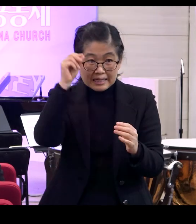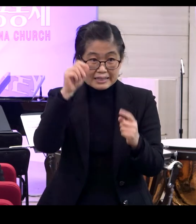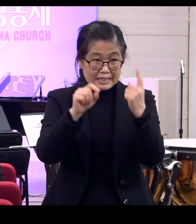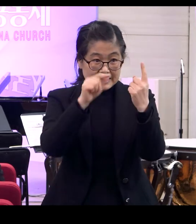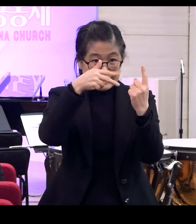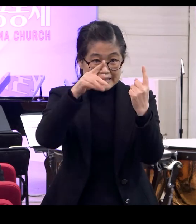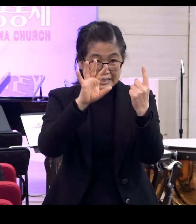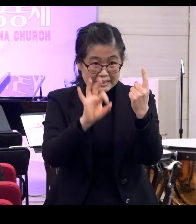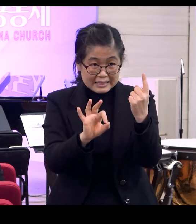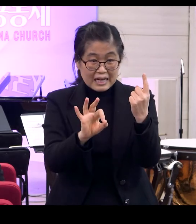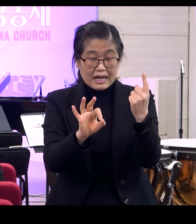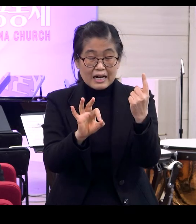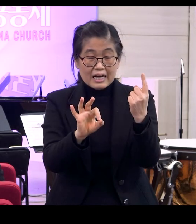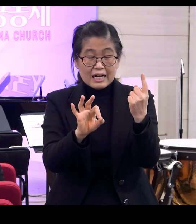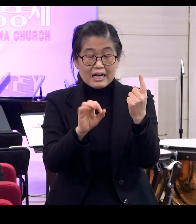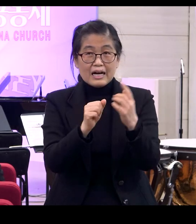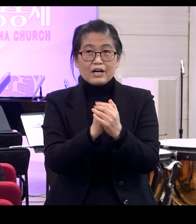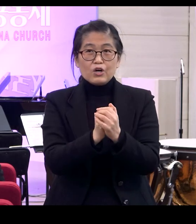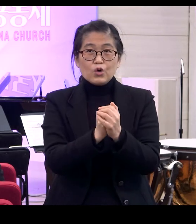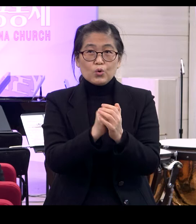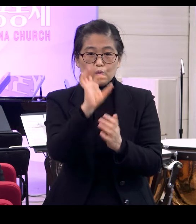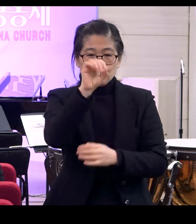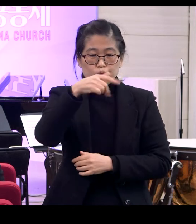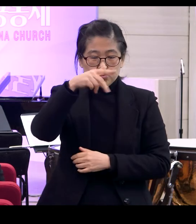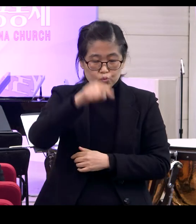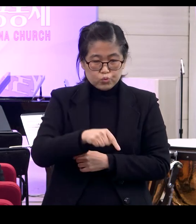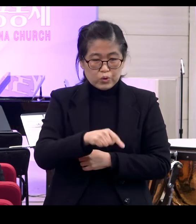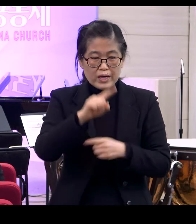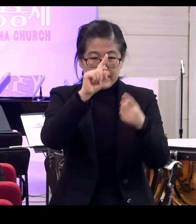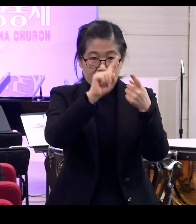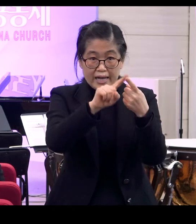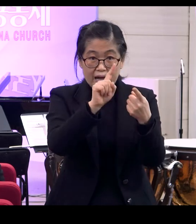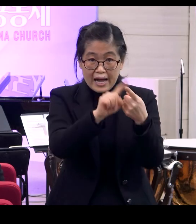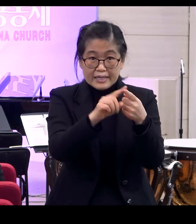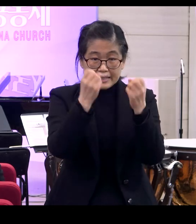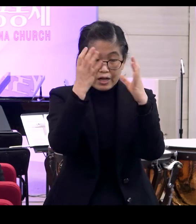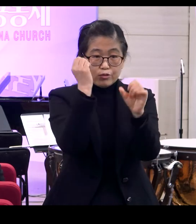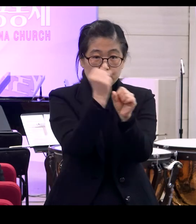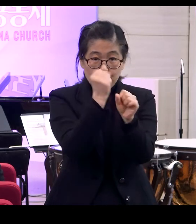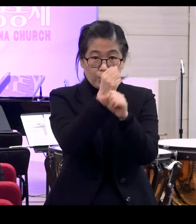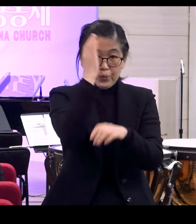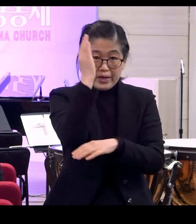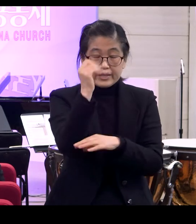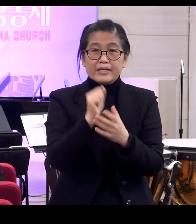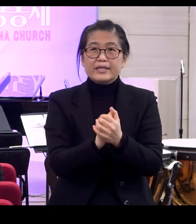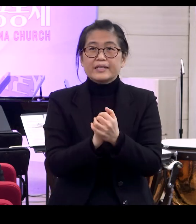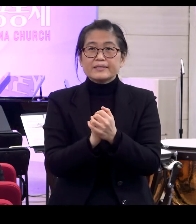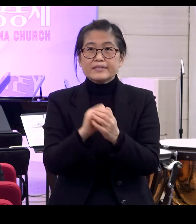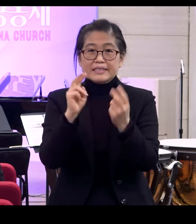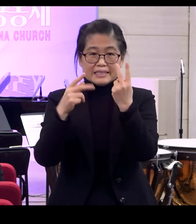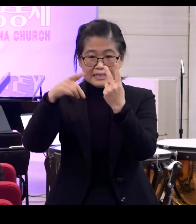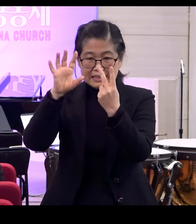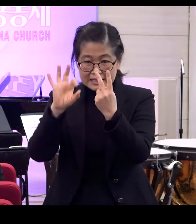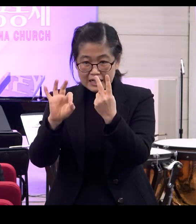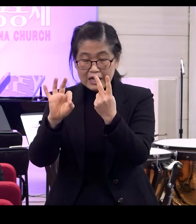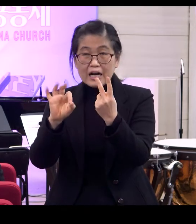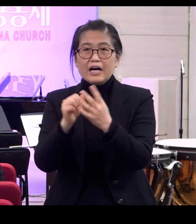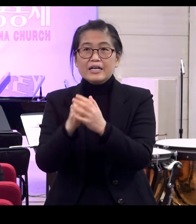우주적 창조 이야기예요 그리고 2장은요 그 우주적 창조 중에서 사람의 창조만 따로 뽑아가지고 사람